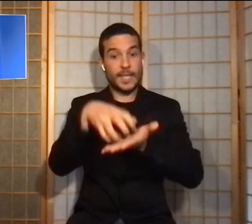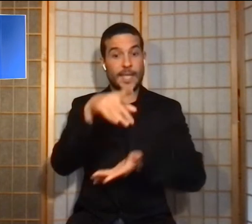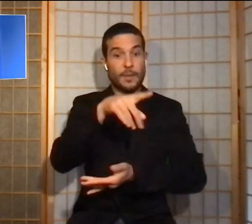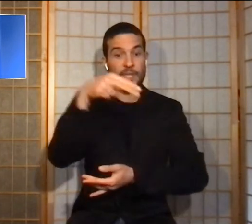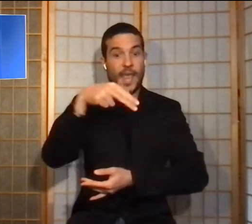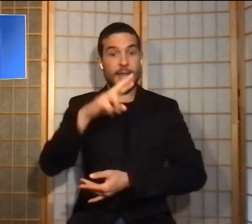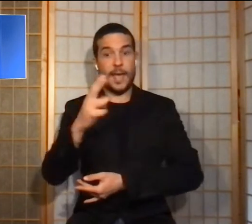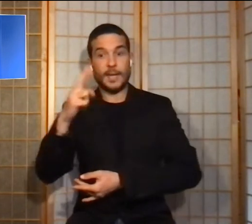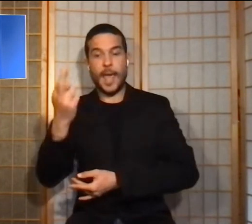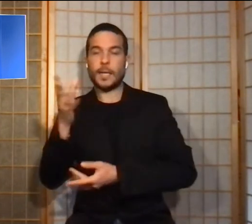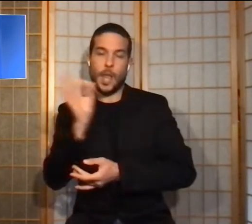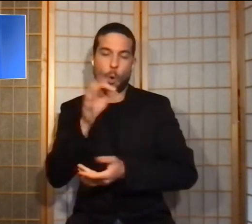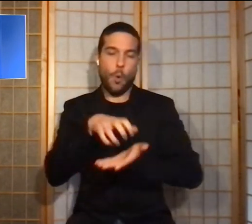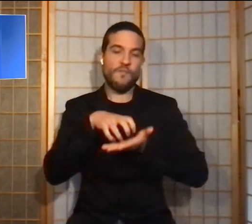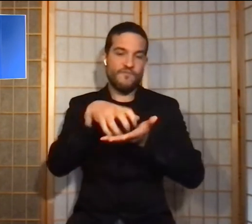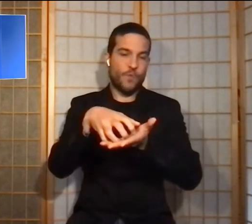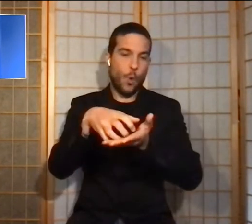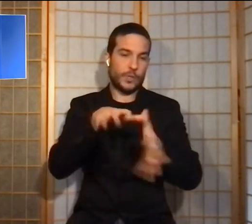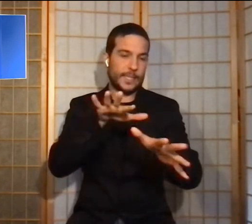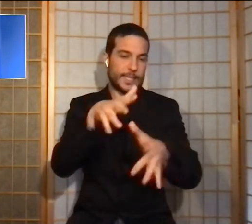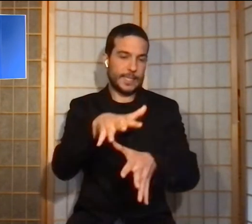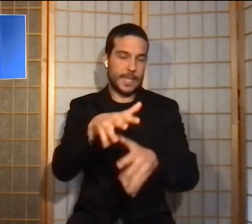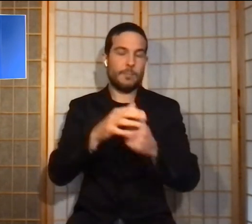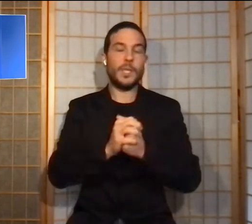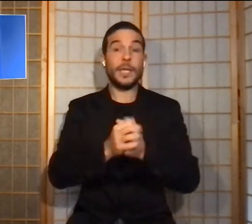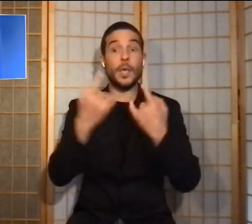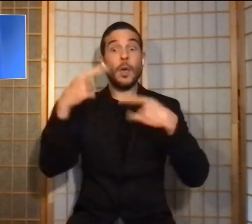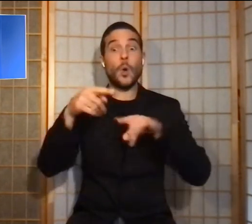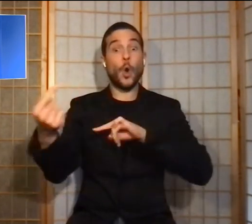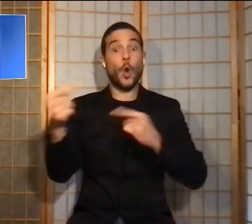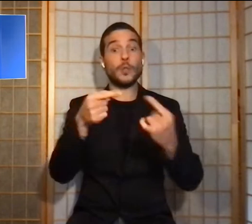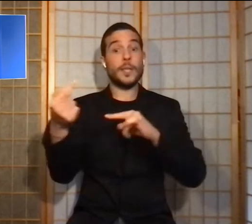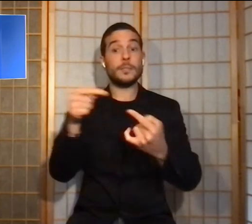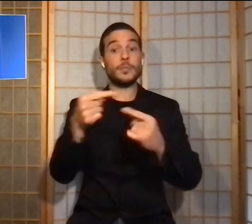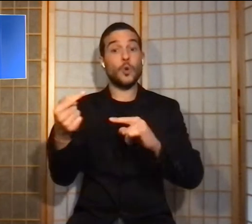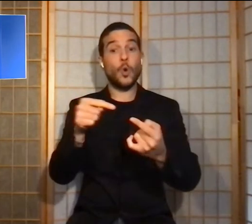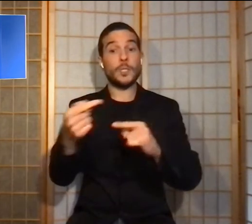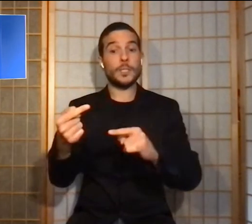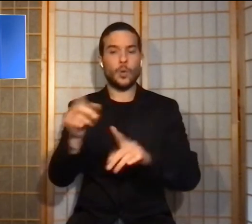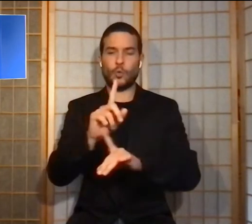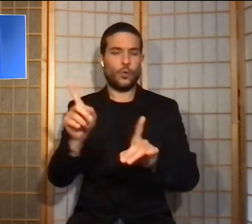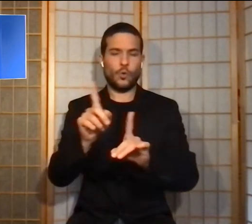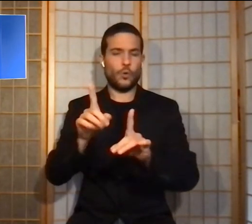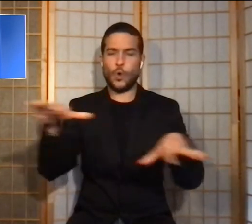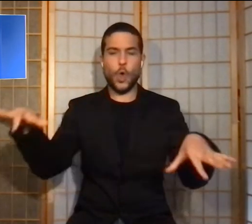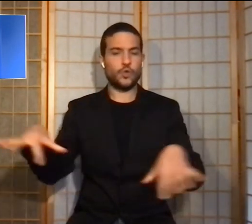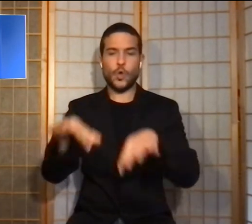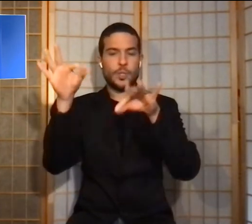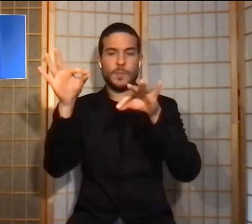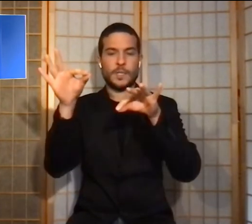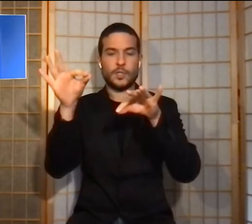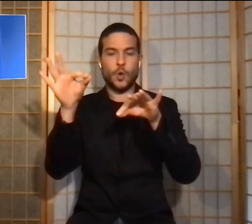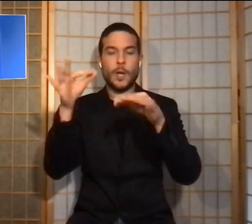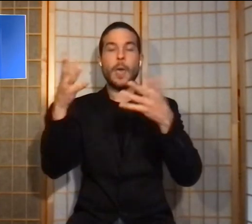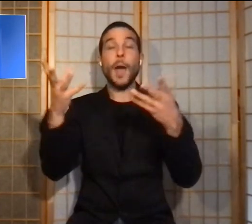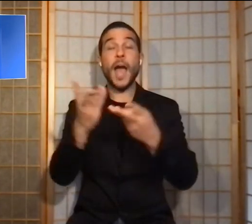fondi correlati, questi contenziosi non comportano la sospensiva, ma vengono risolti